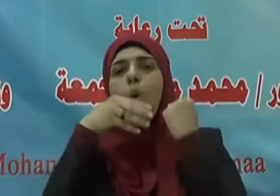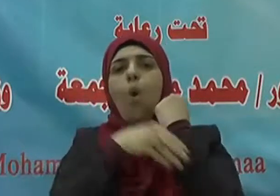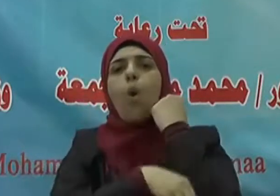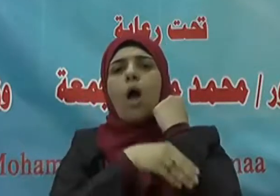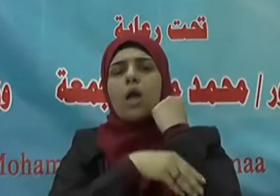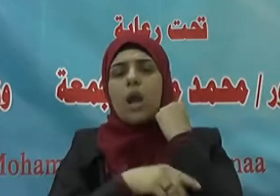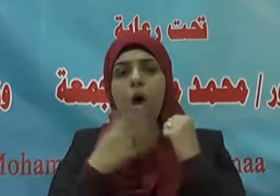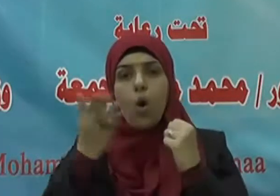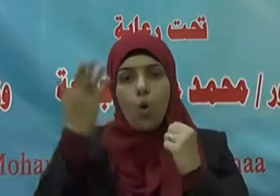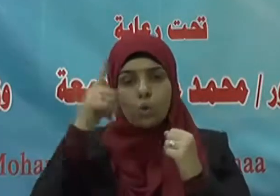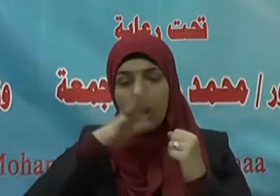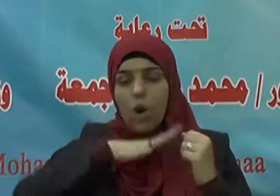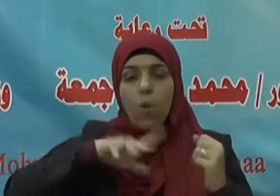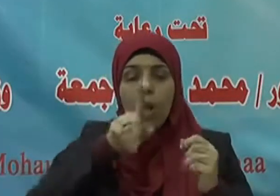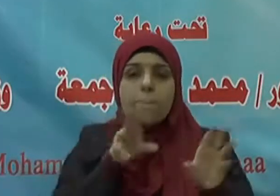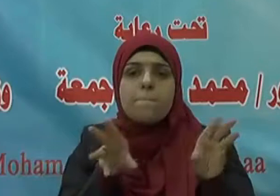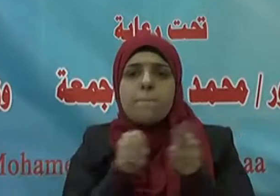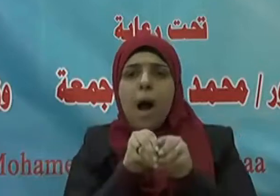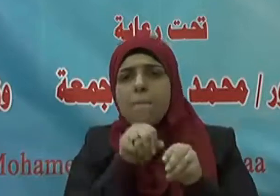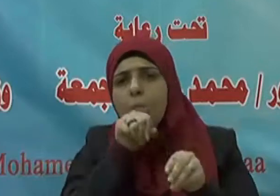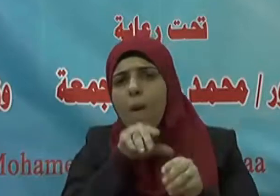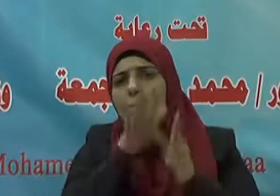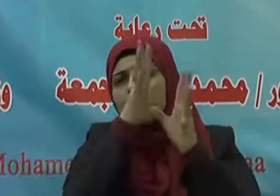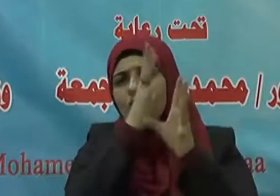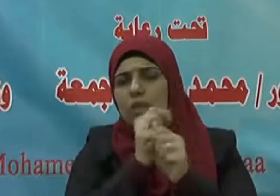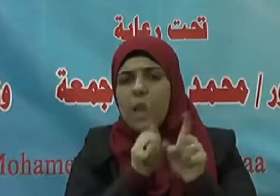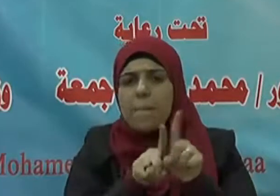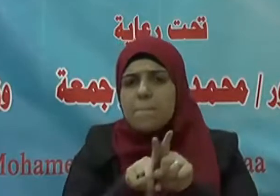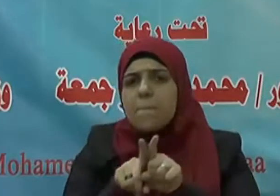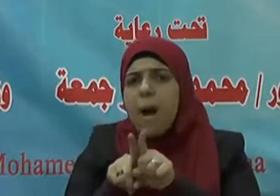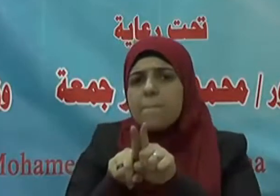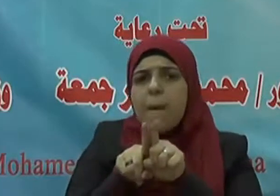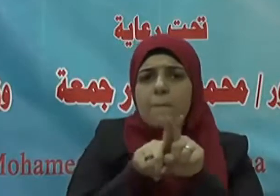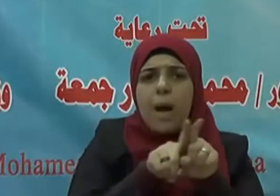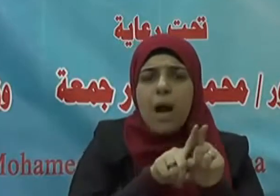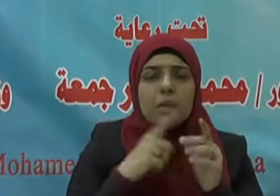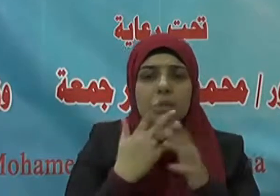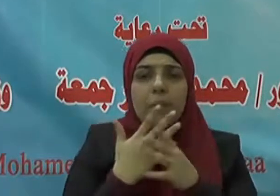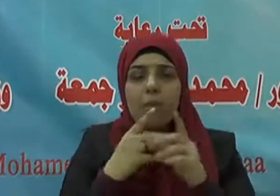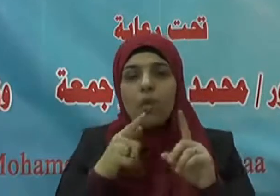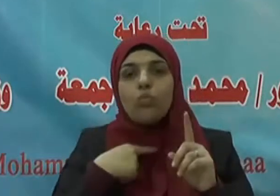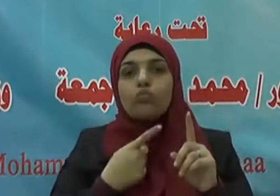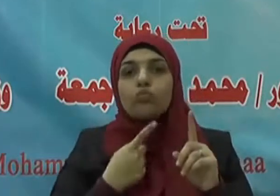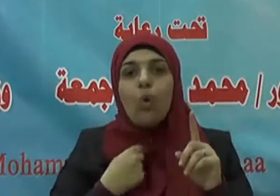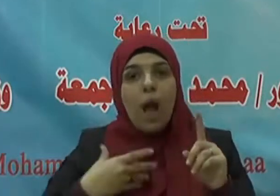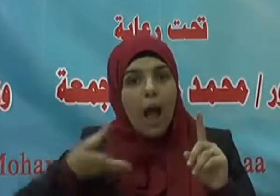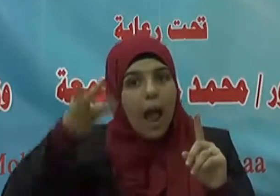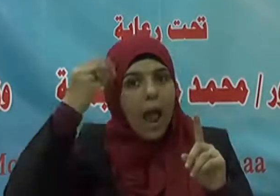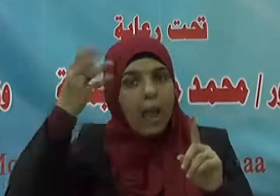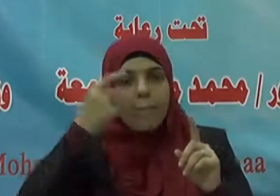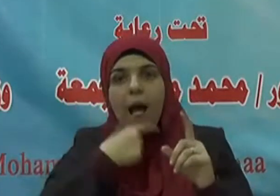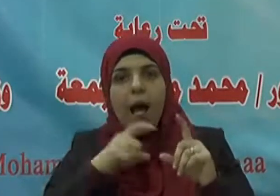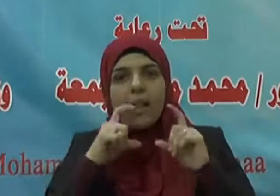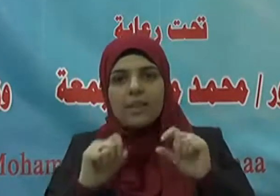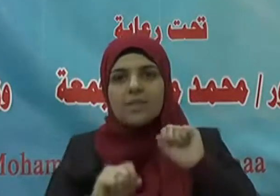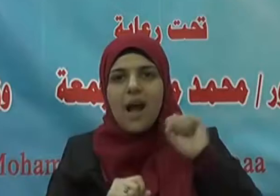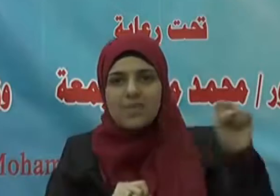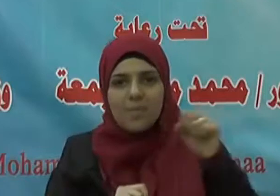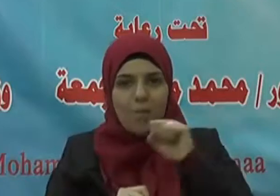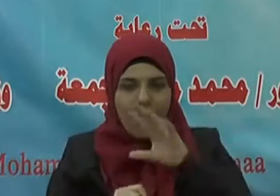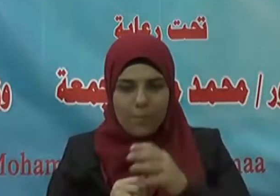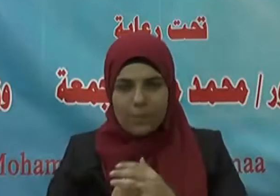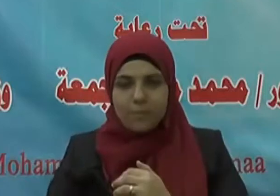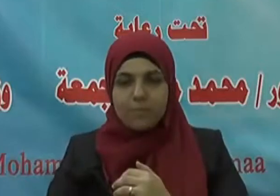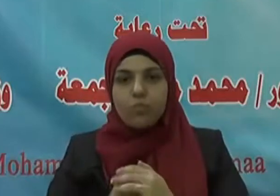كنت ألزمنا لرسول الله صلى الله عليه وسلم وأعلمنا بحديثه